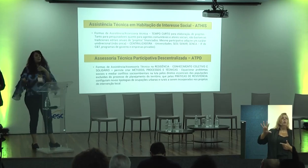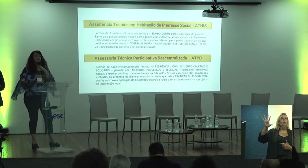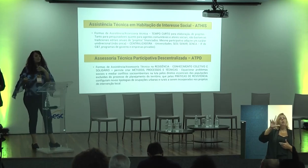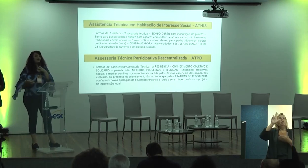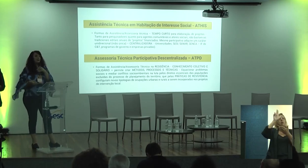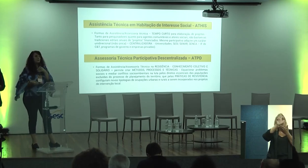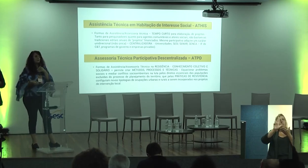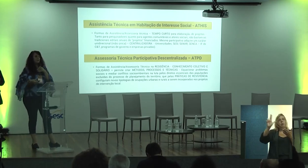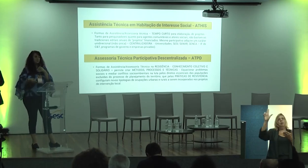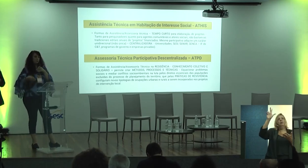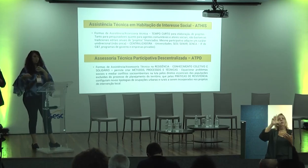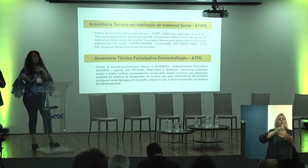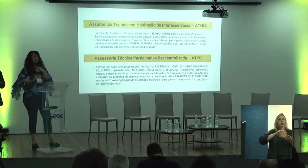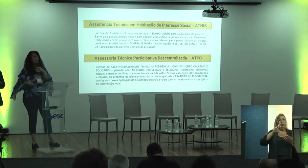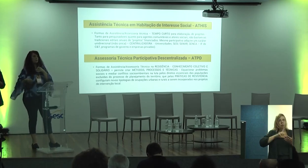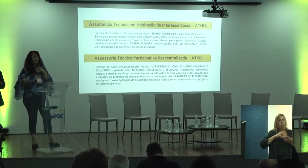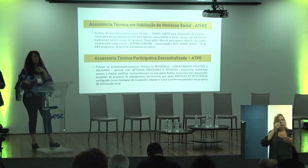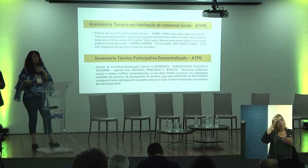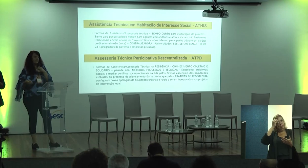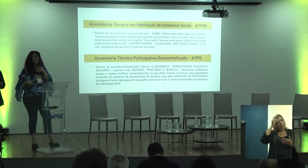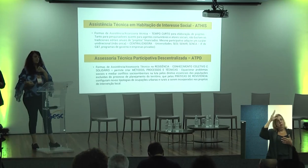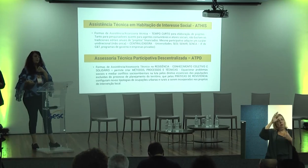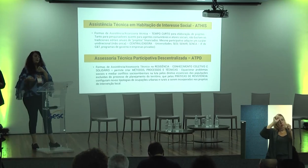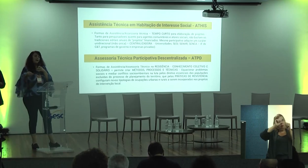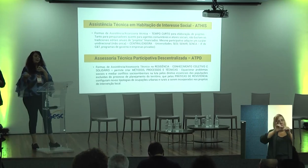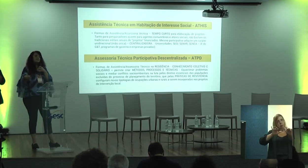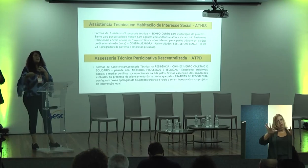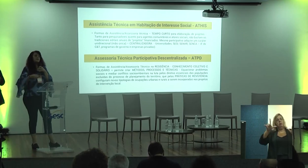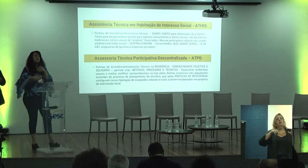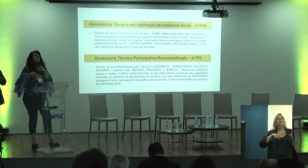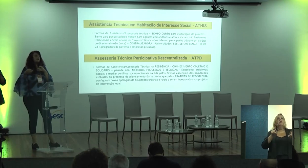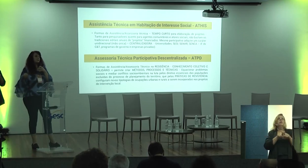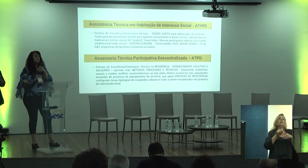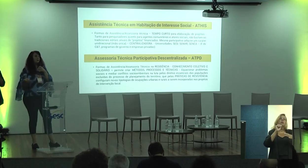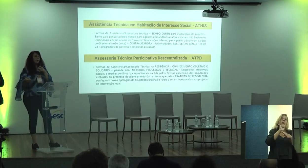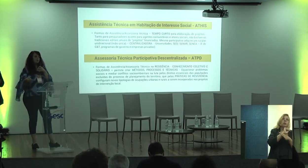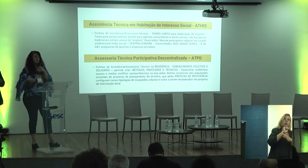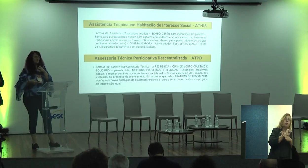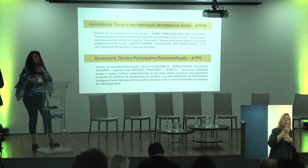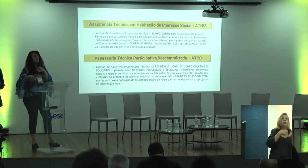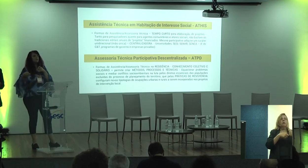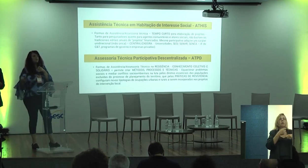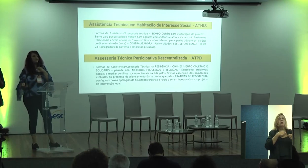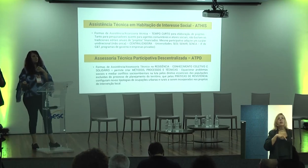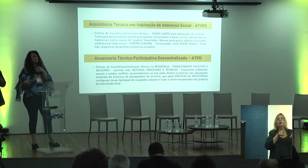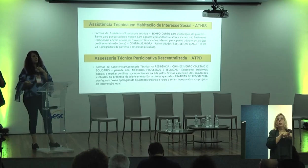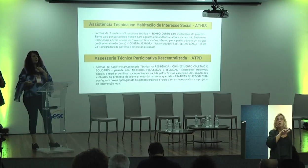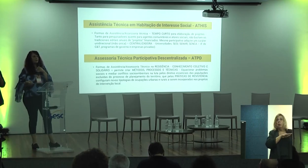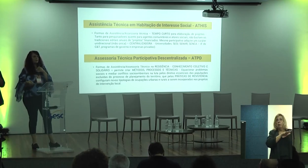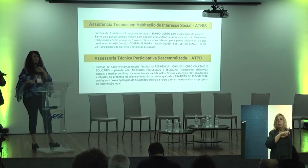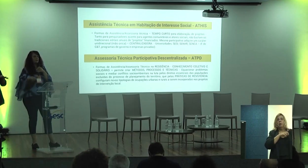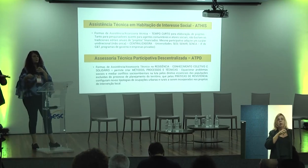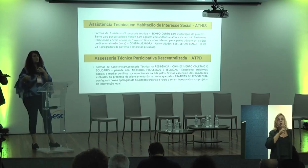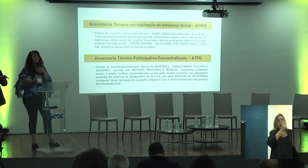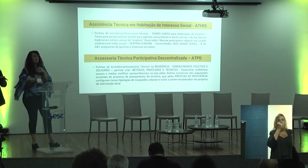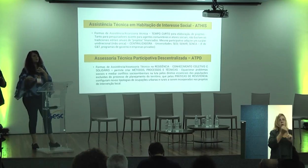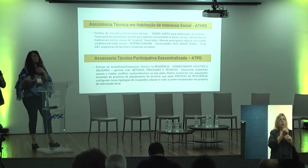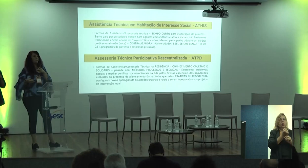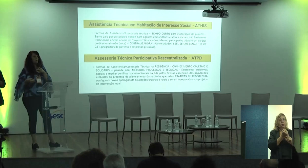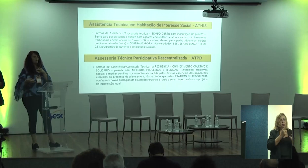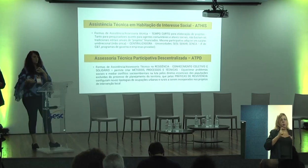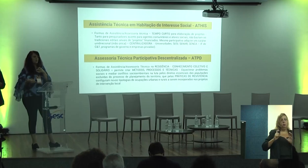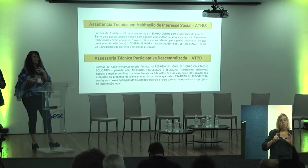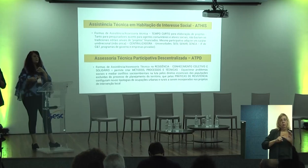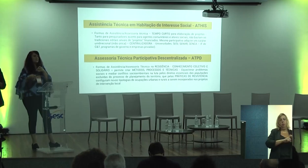a universidade, com a sua produção de conhecimento, as assessorias, os escritórios e os movimentos sociais. Então, acho que um